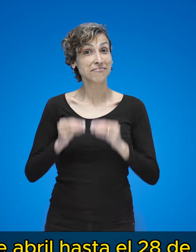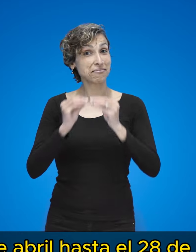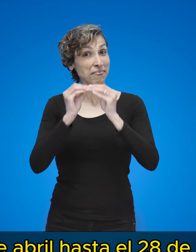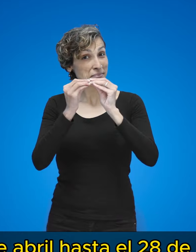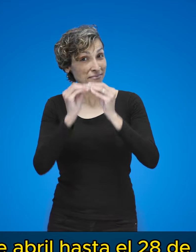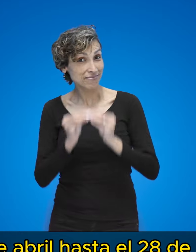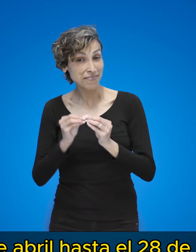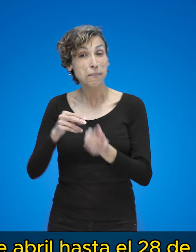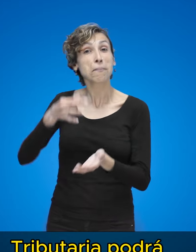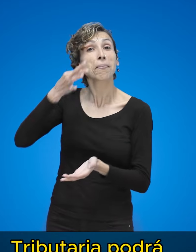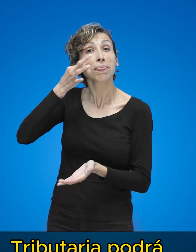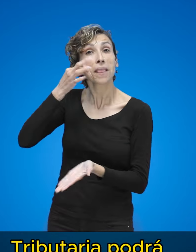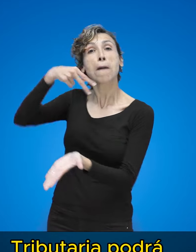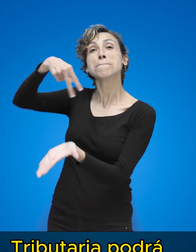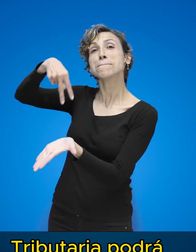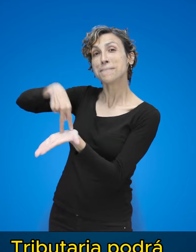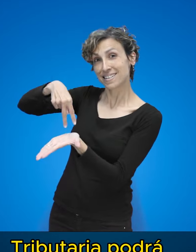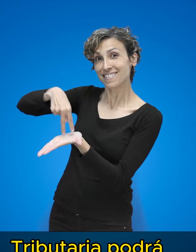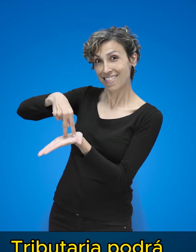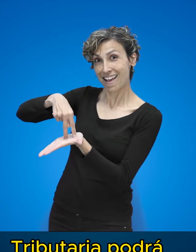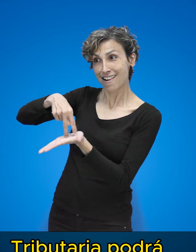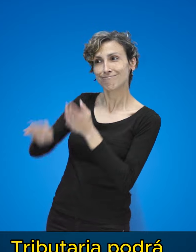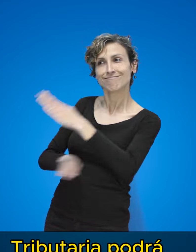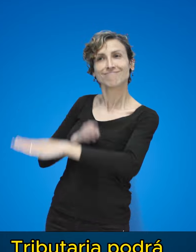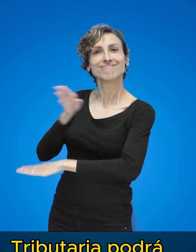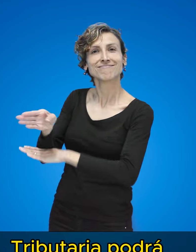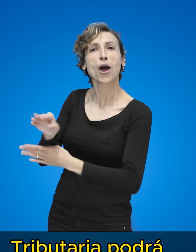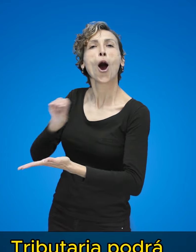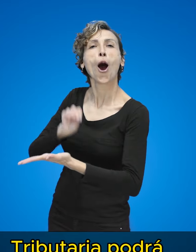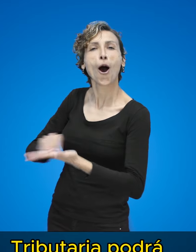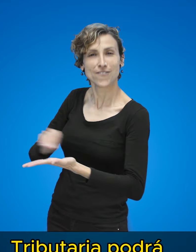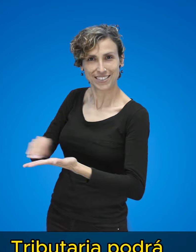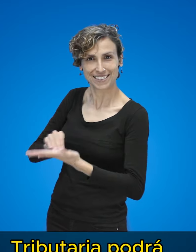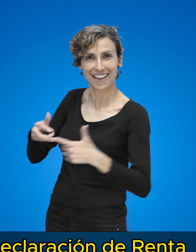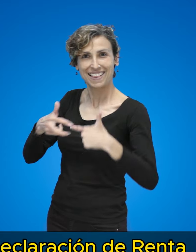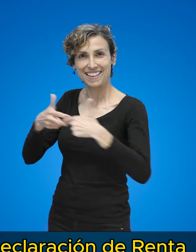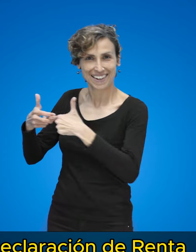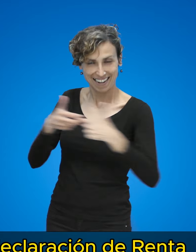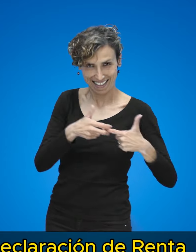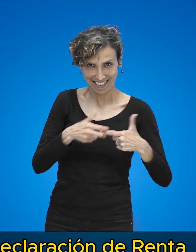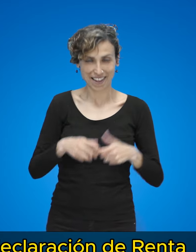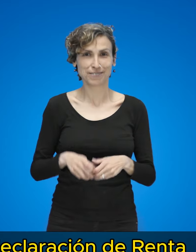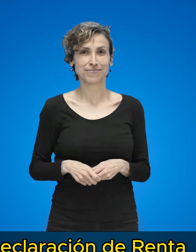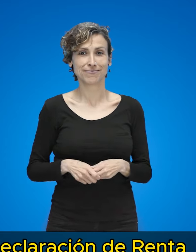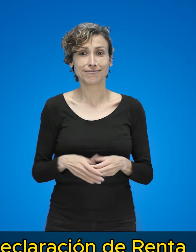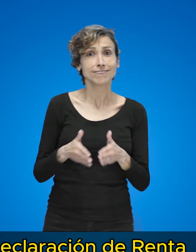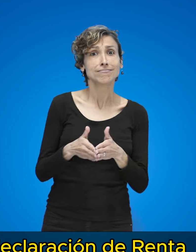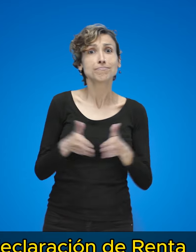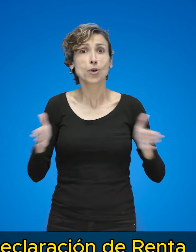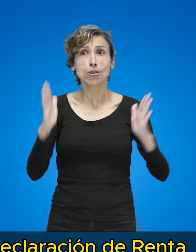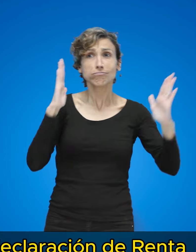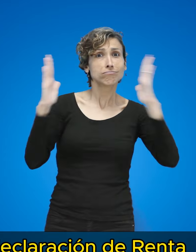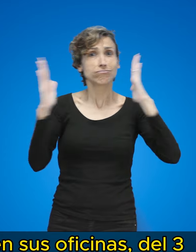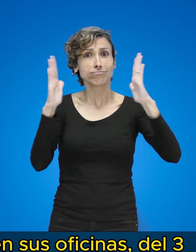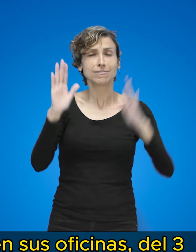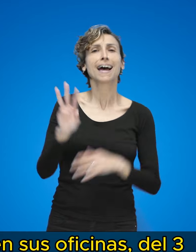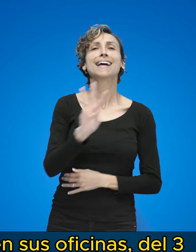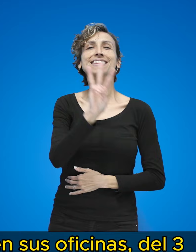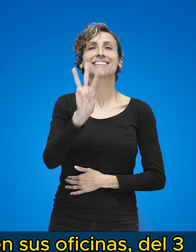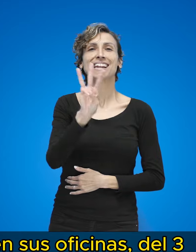La agencia tributaria podrá confeccionar su declaración de renta 2023 de forma presencial en sus oficinas